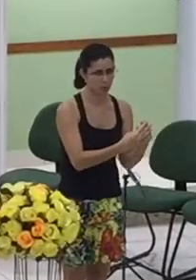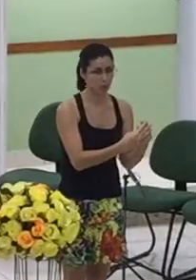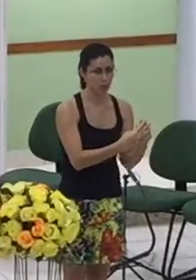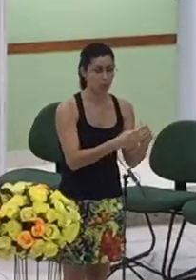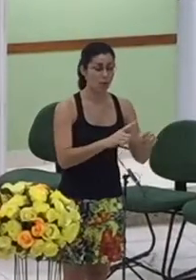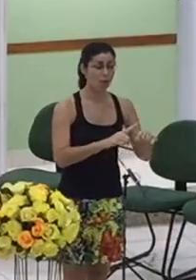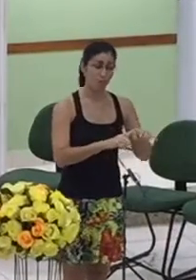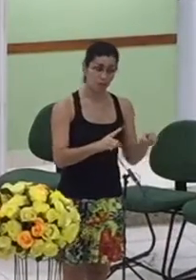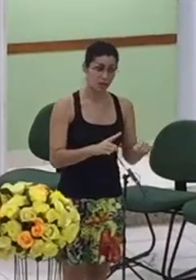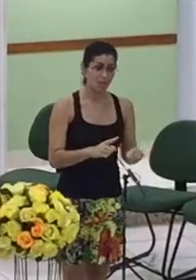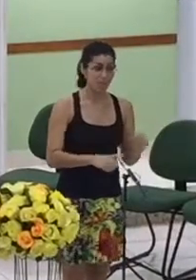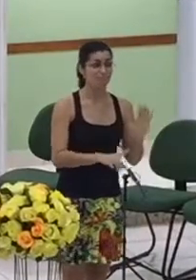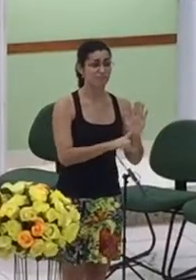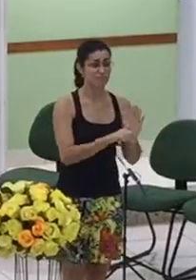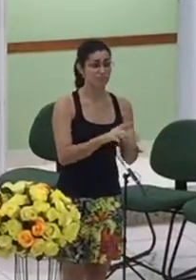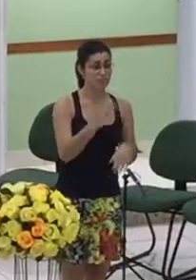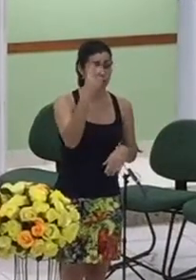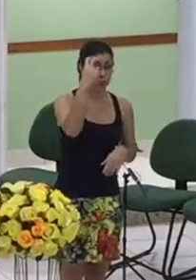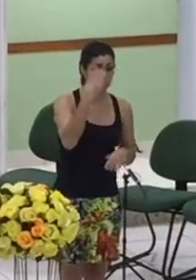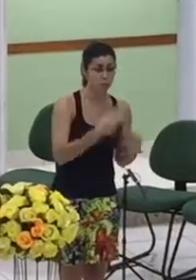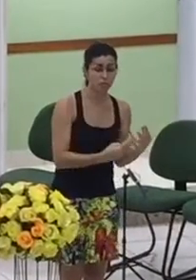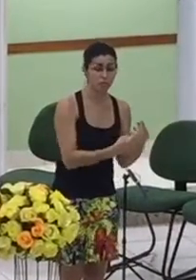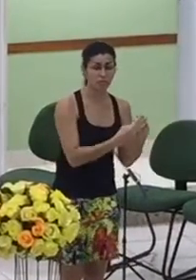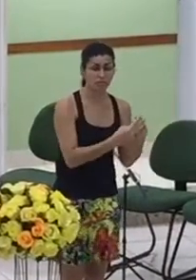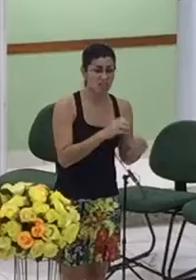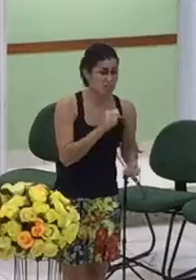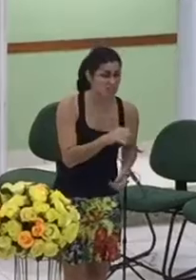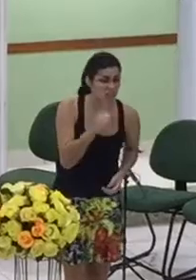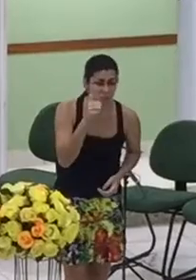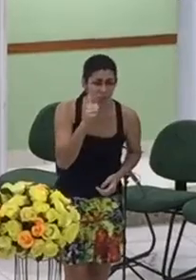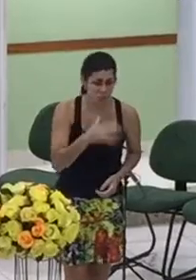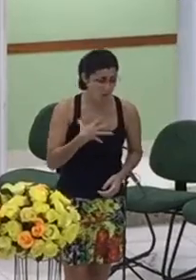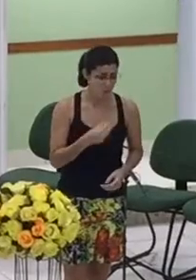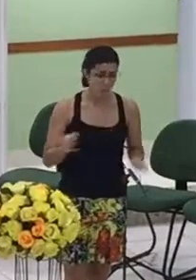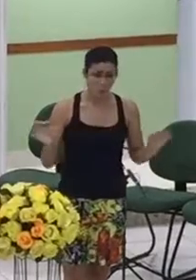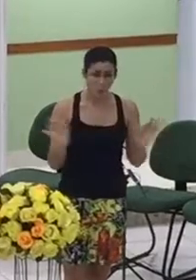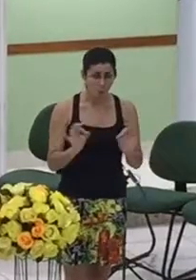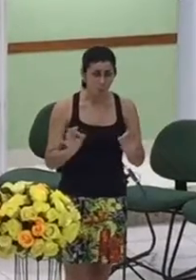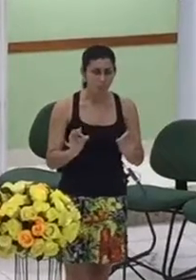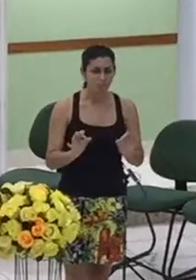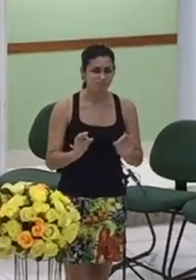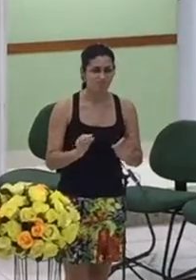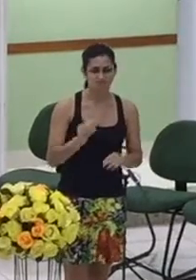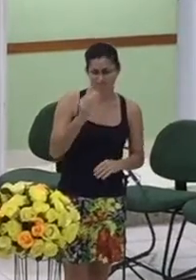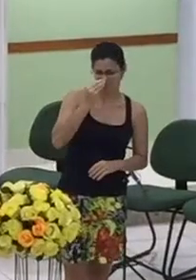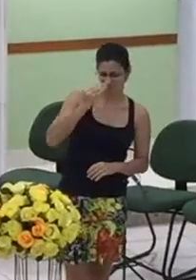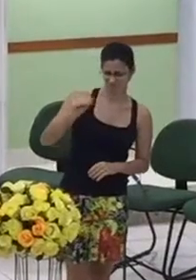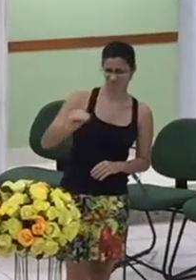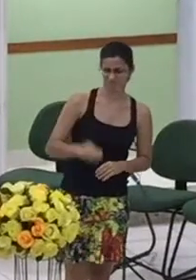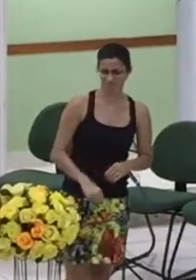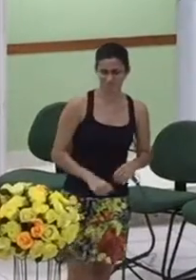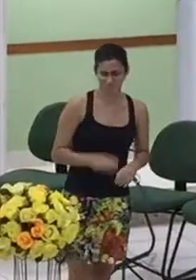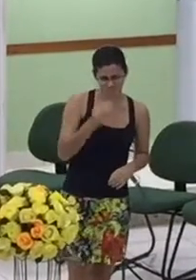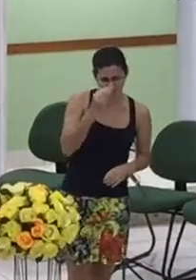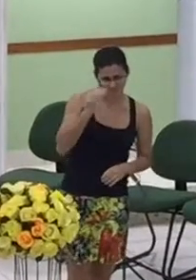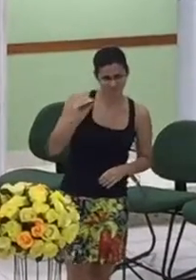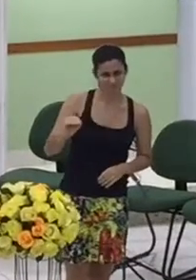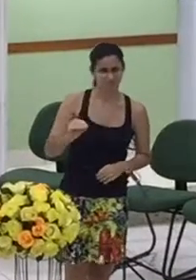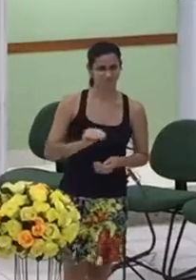judeu uma mulher sem filho era maldita e é também uma mulher azarada uma mulher que não era nem pouco